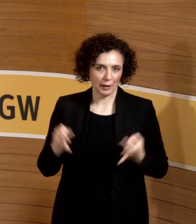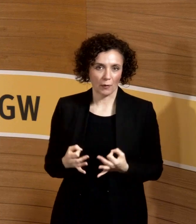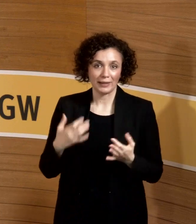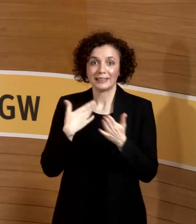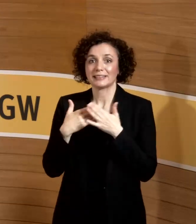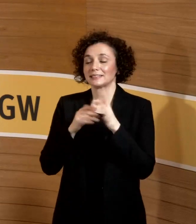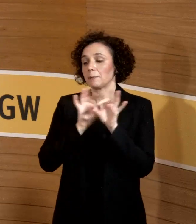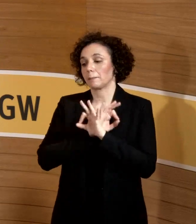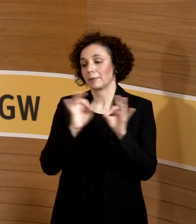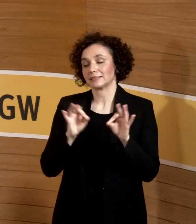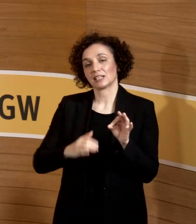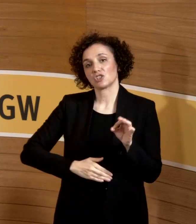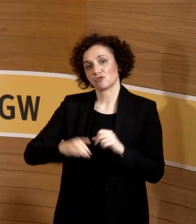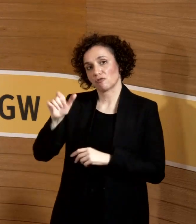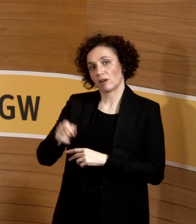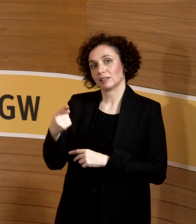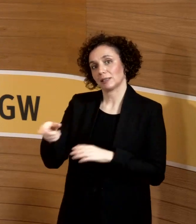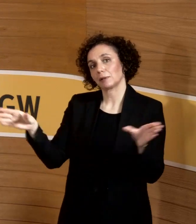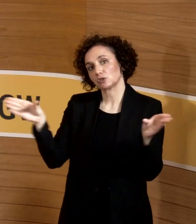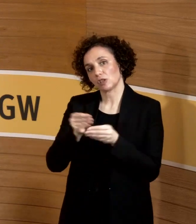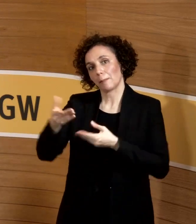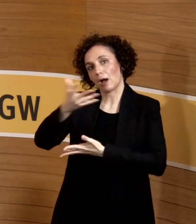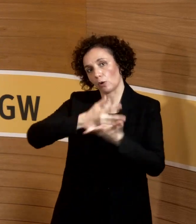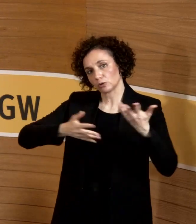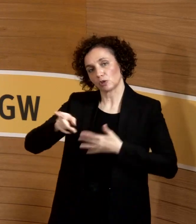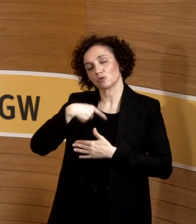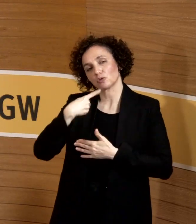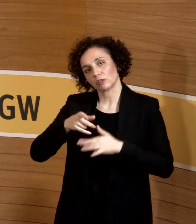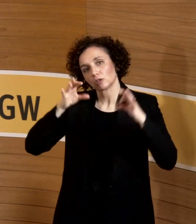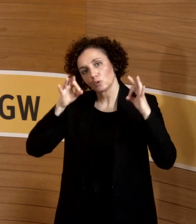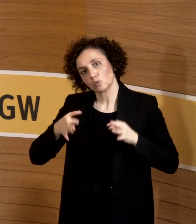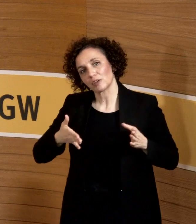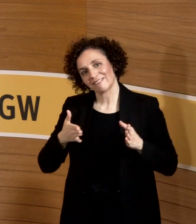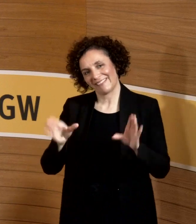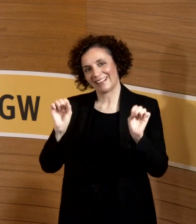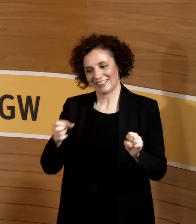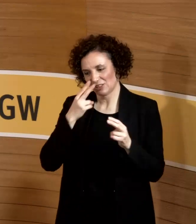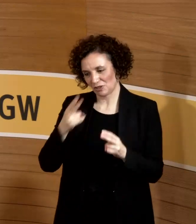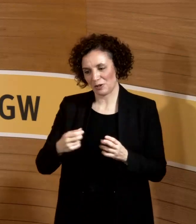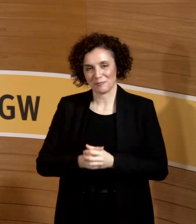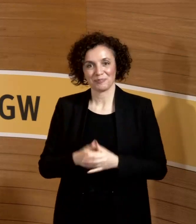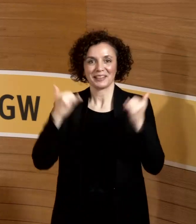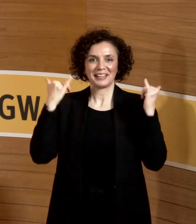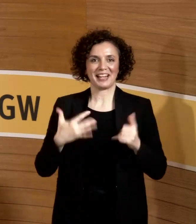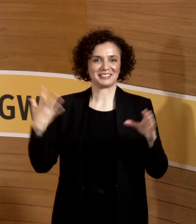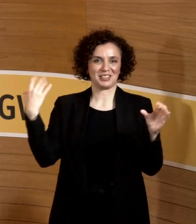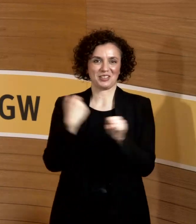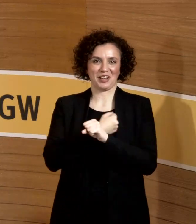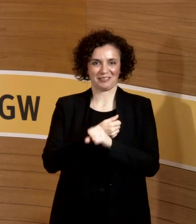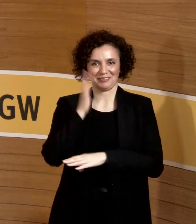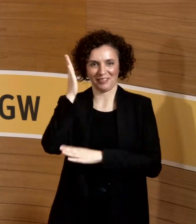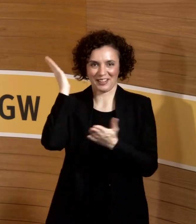mitreden lässt, desto solider wird das Ganze. Und dann haben Sie es jetzt geschafft. Ich habe sogar die